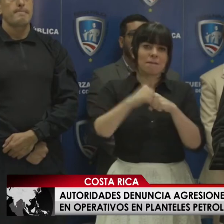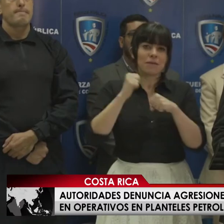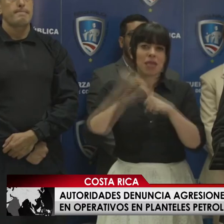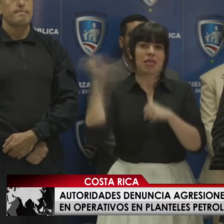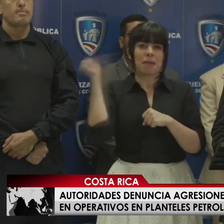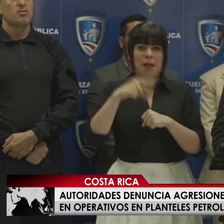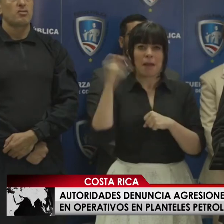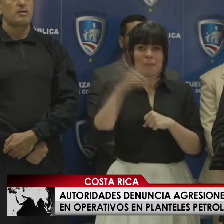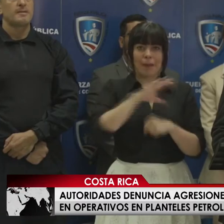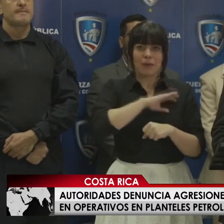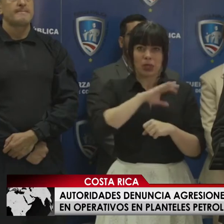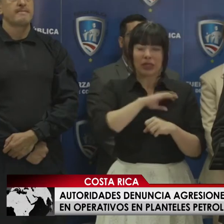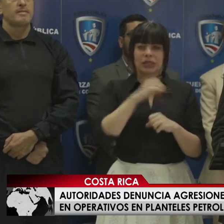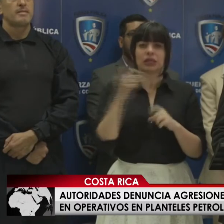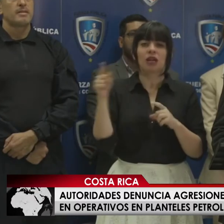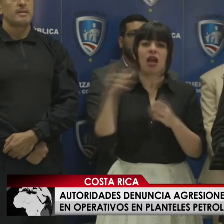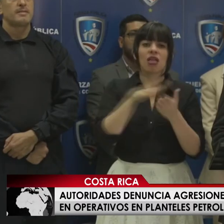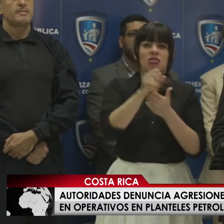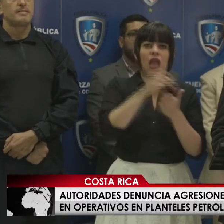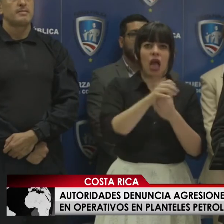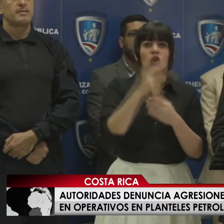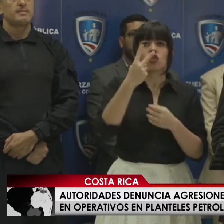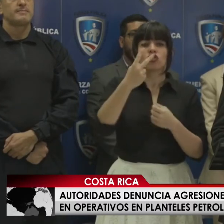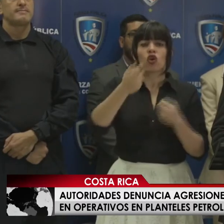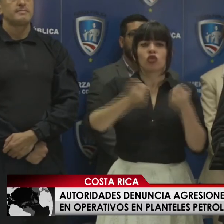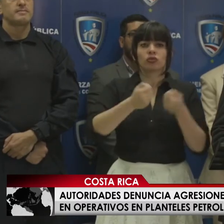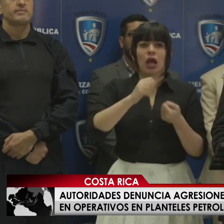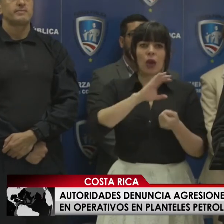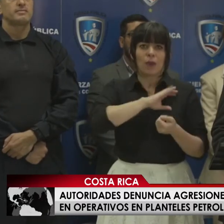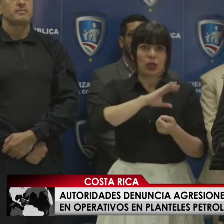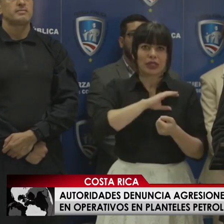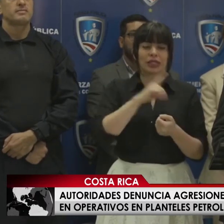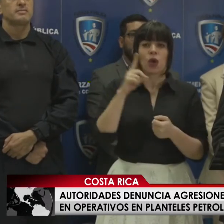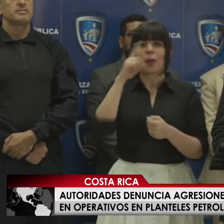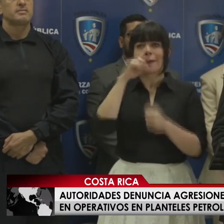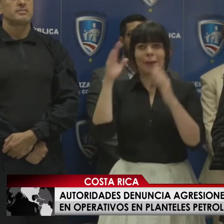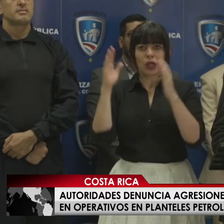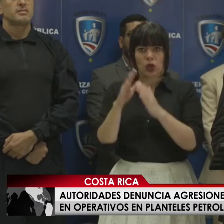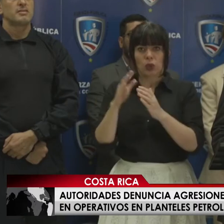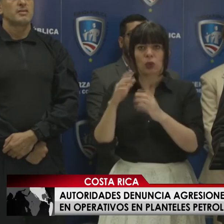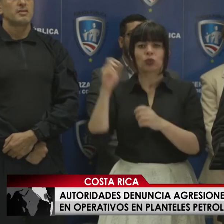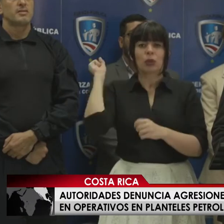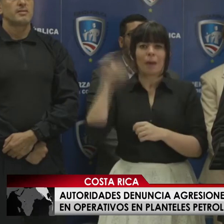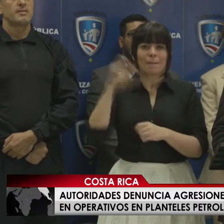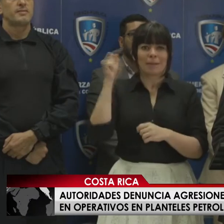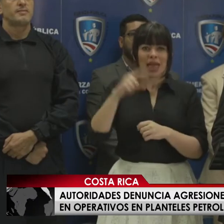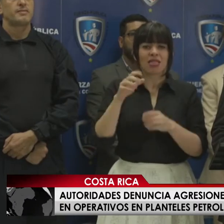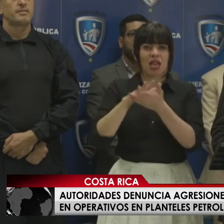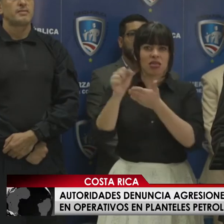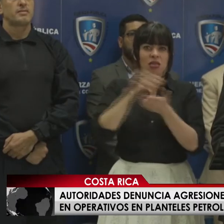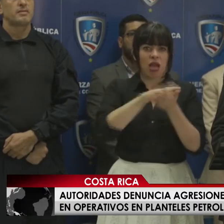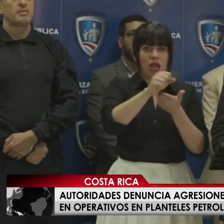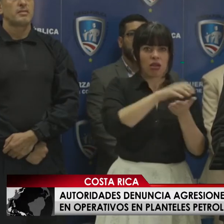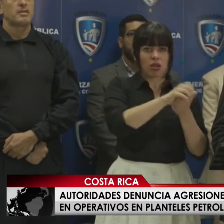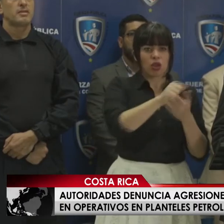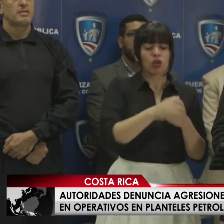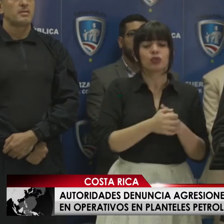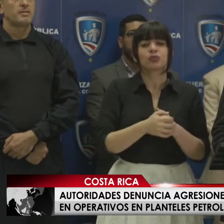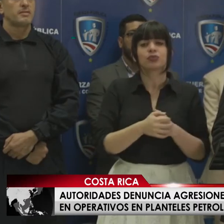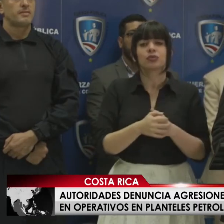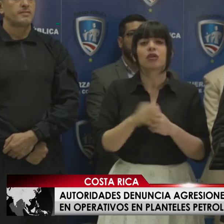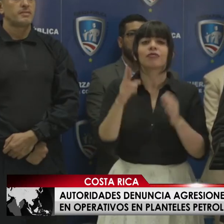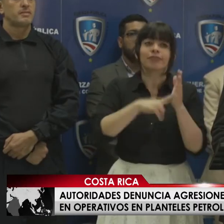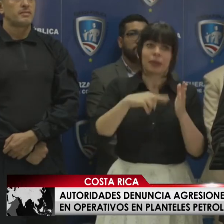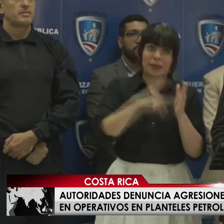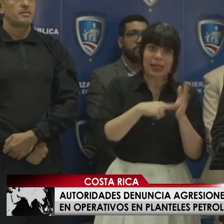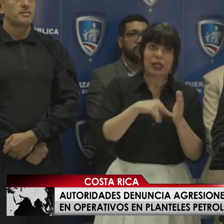fotografías donde nos dañaron dos patrullas y una microbus apedrada literalmente. Reitero